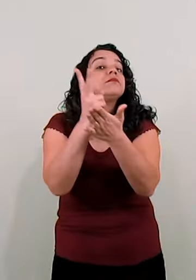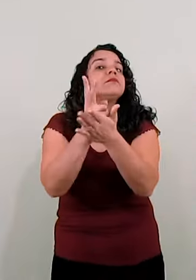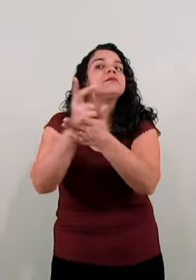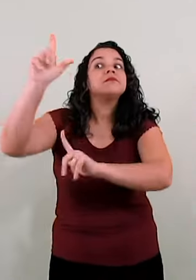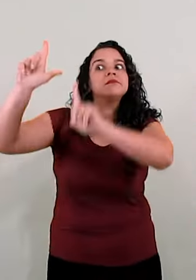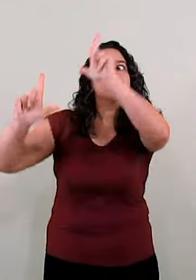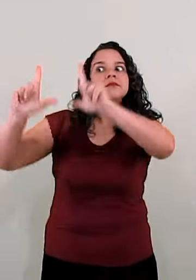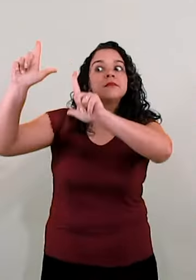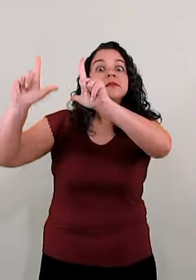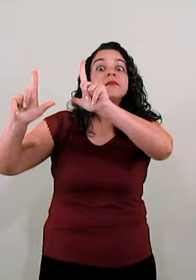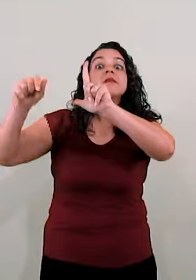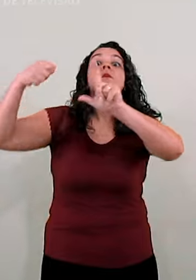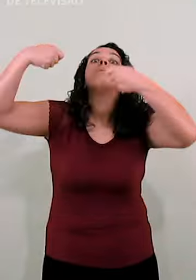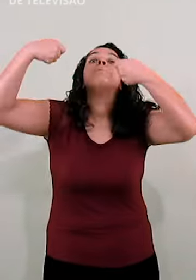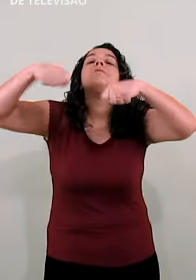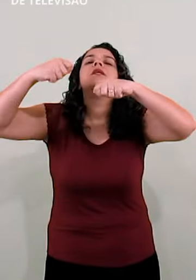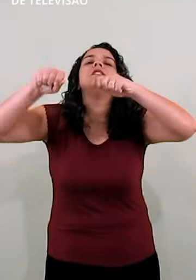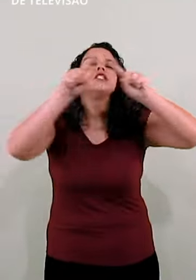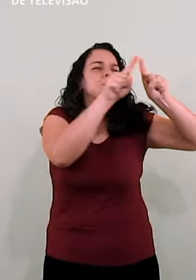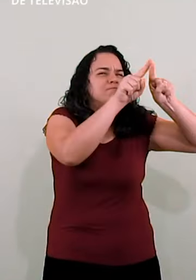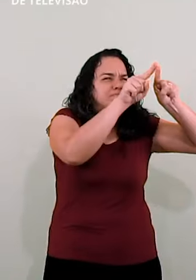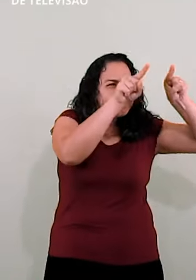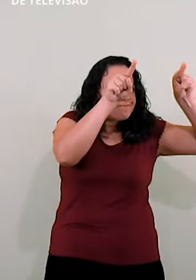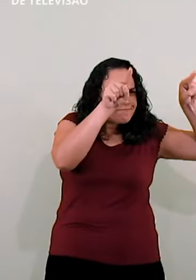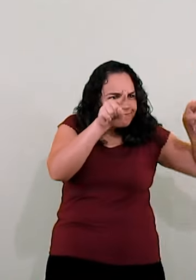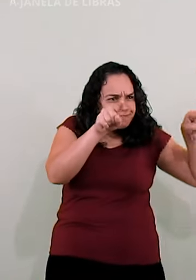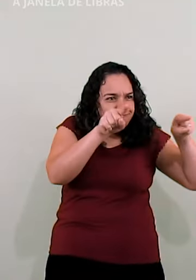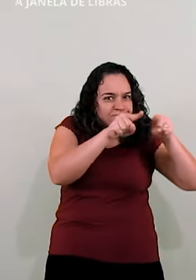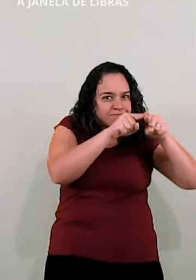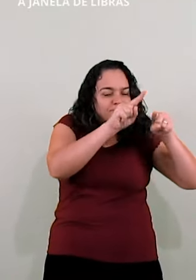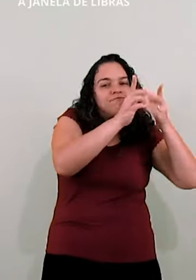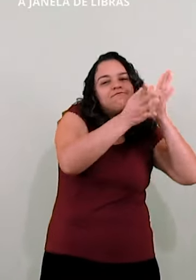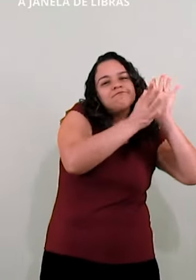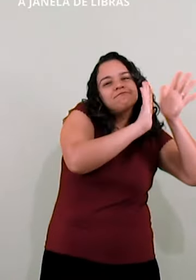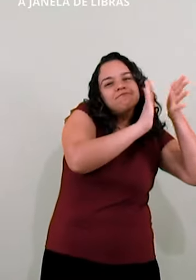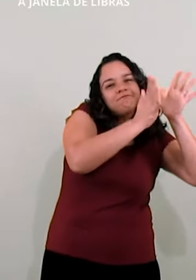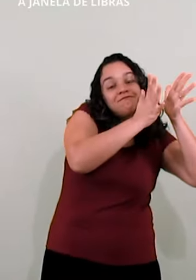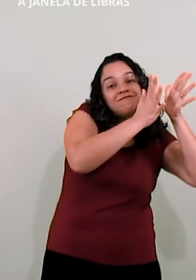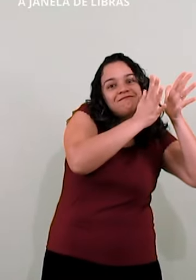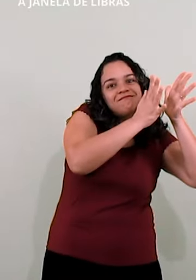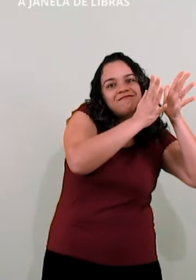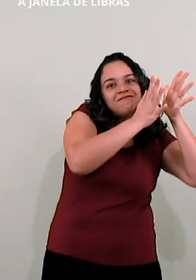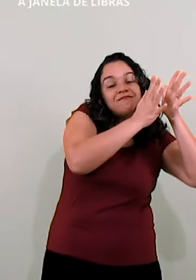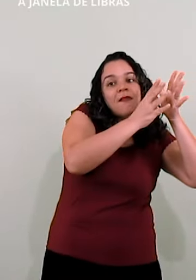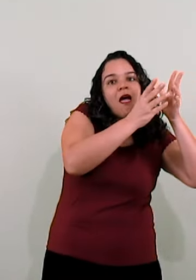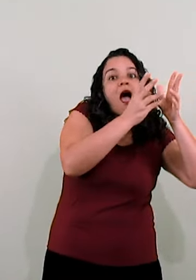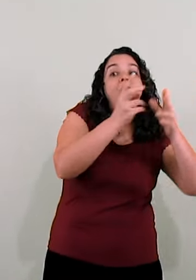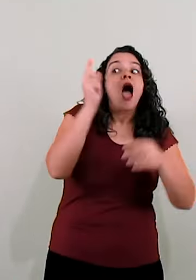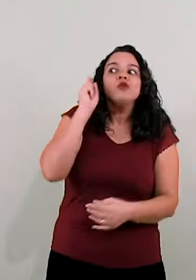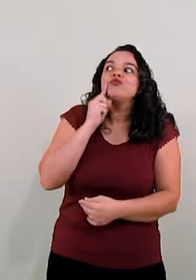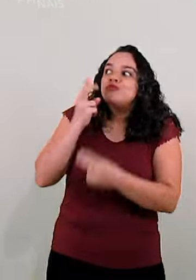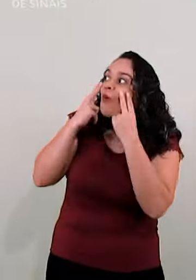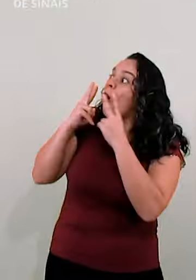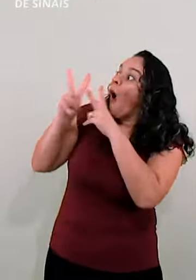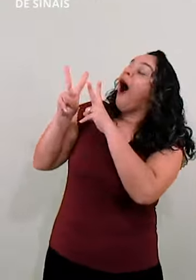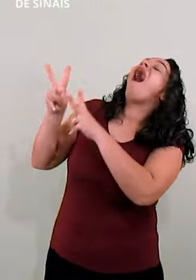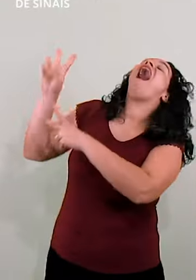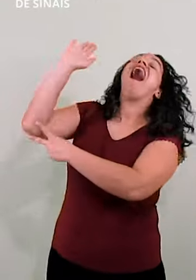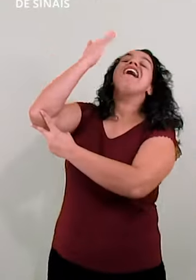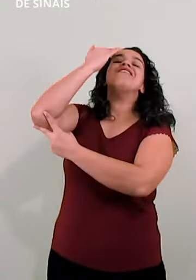O surdo precisa, dentro dos programas de televisão, ter acesso à janela de Libras. Dessa forma, o surdo vê a